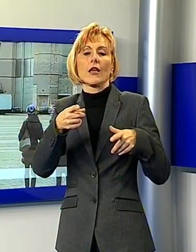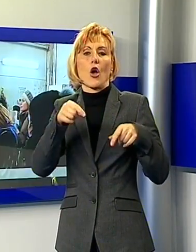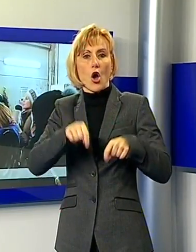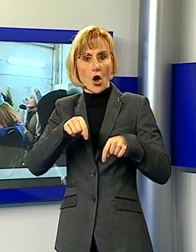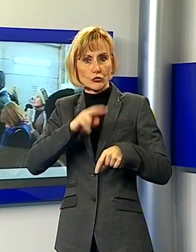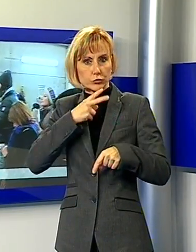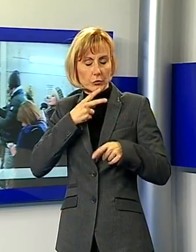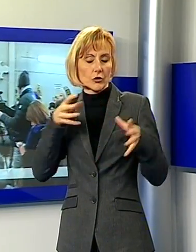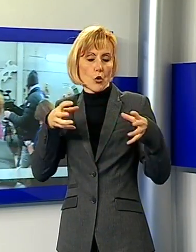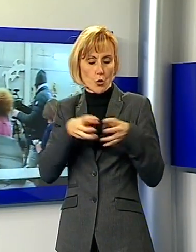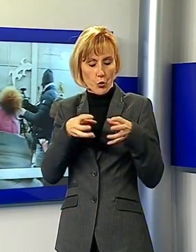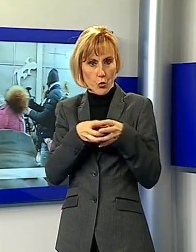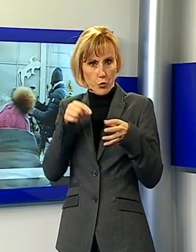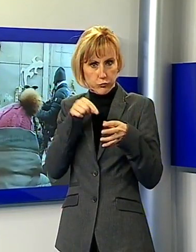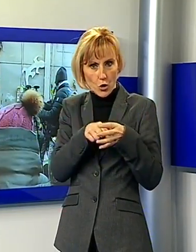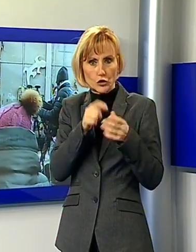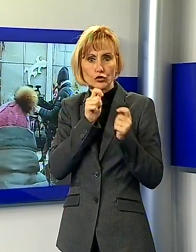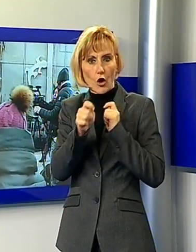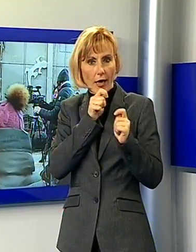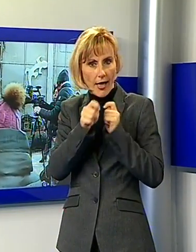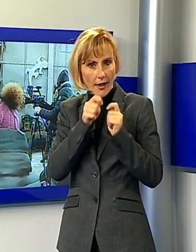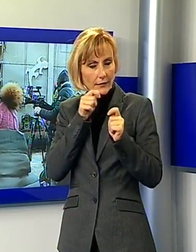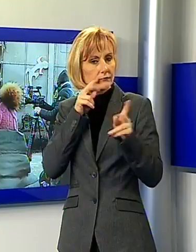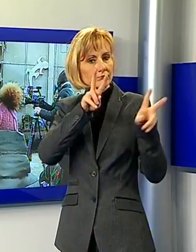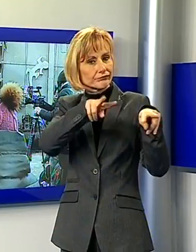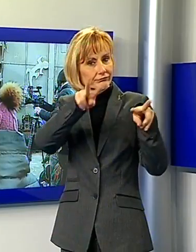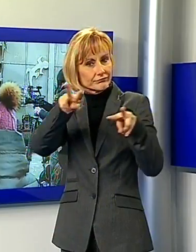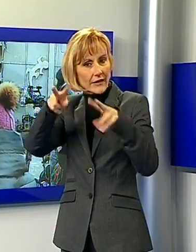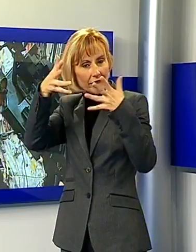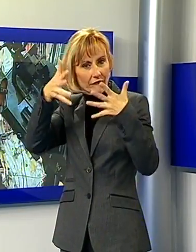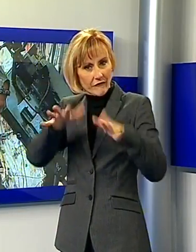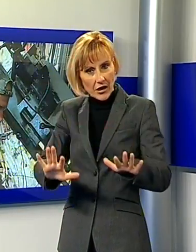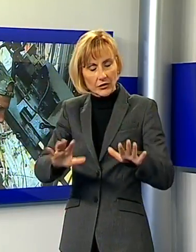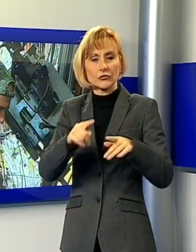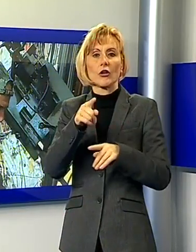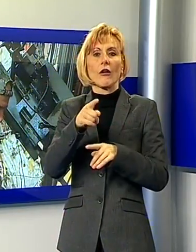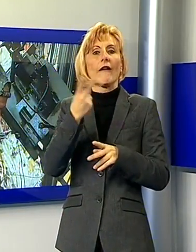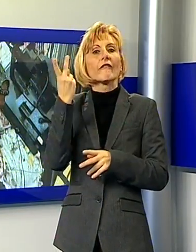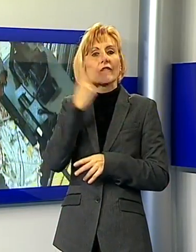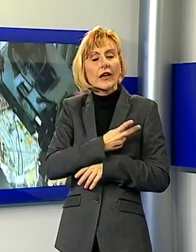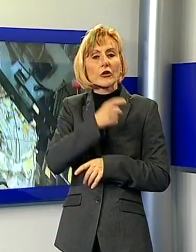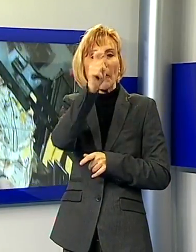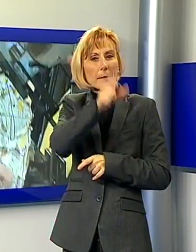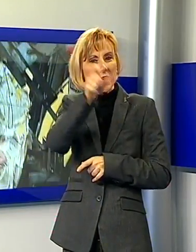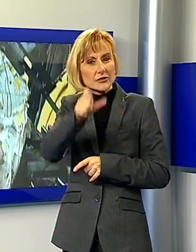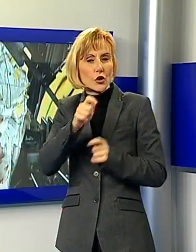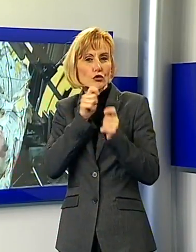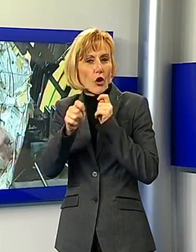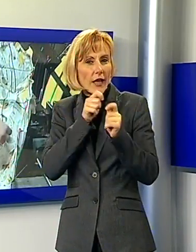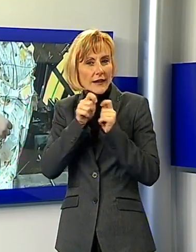stranieri che durante il sopralluogo presso gli hangar della cittadella hanno manifestato grande interesse per il lavoro dei carristi alle prese